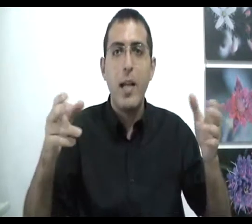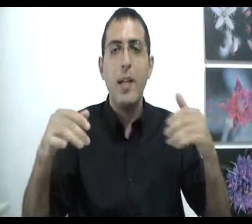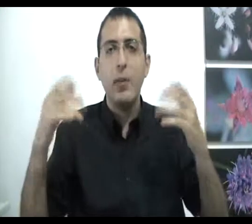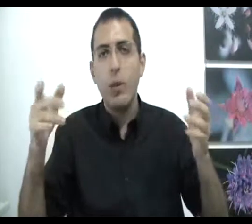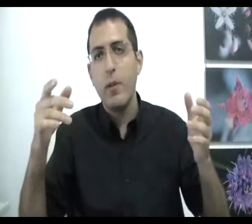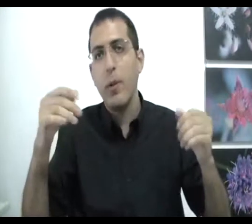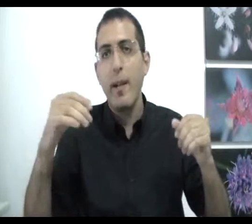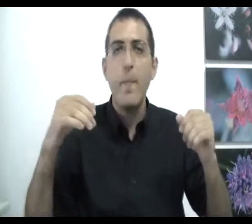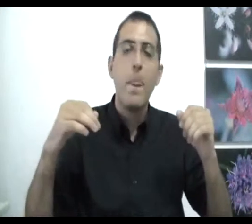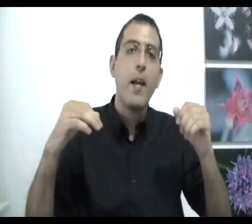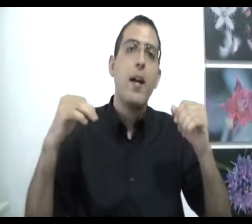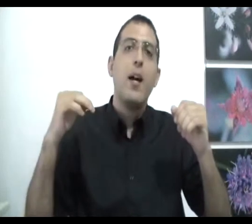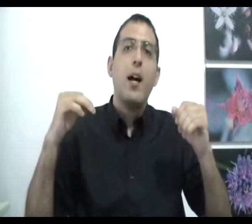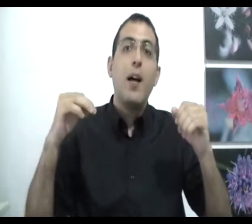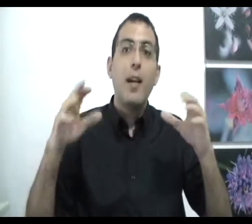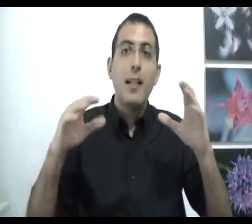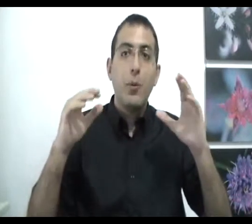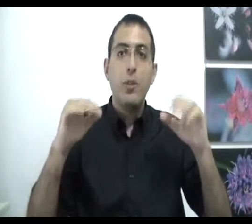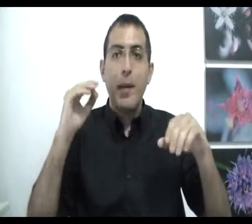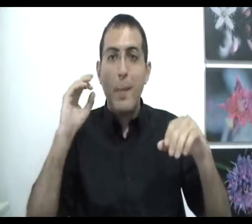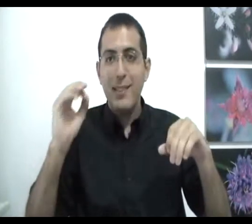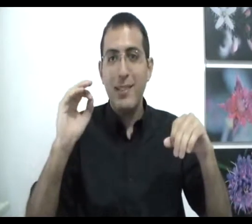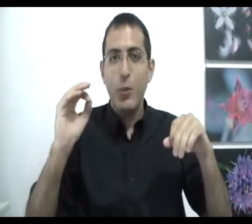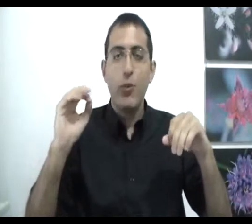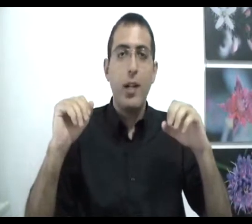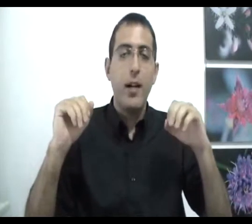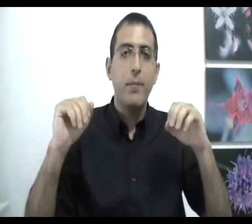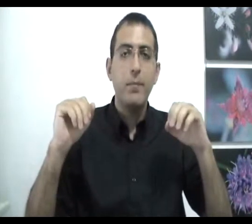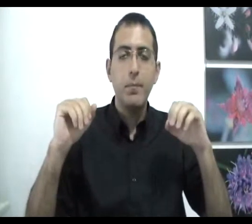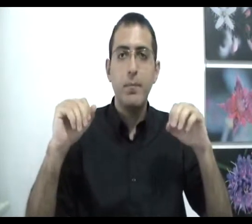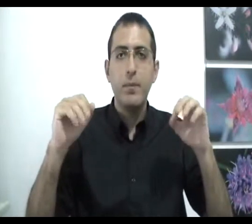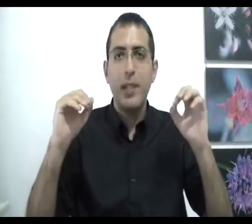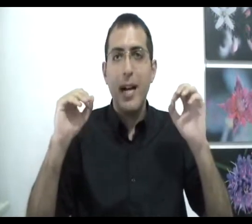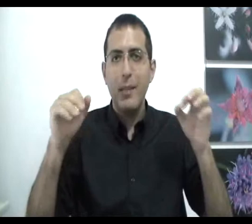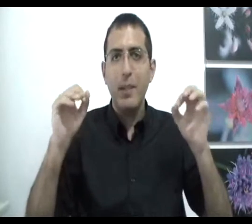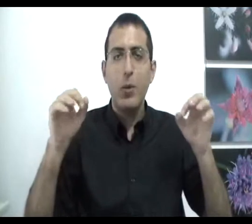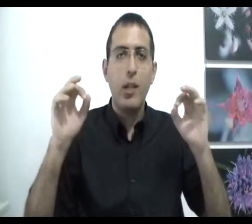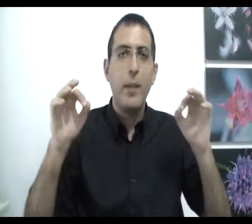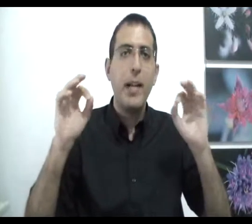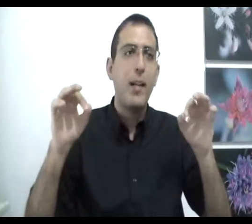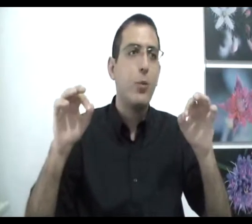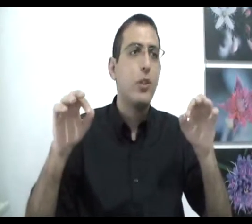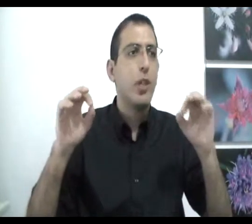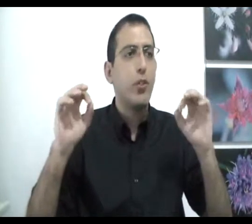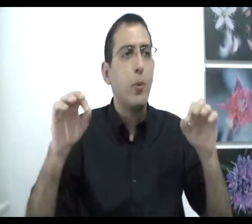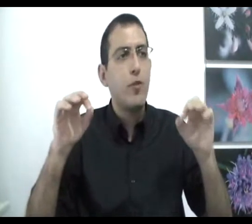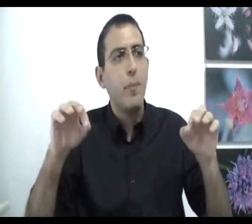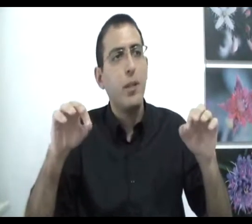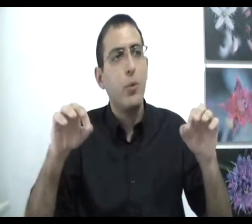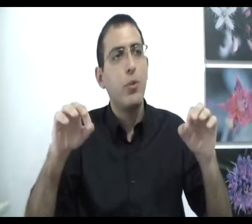לאמת וכו' וכו' אבל הטעות היא ברמת הדיוק שלה ואחת מהטעויות לגבי עידן האחדות זה שאנשים חושבים בטעות